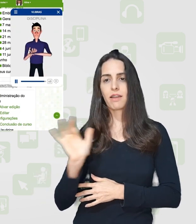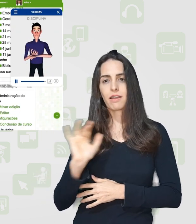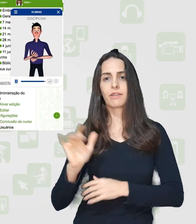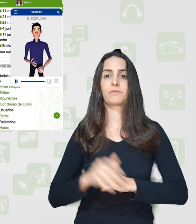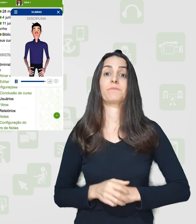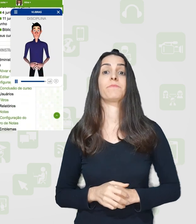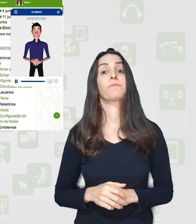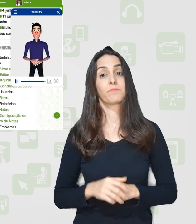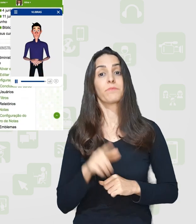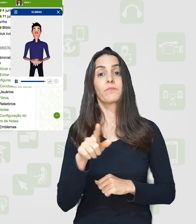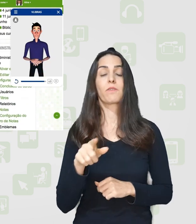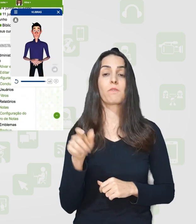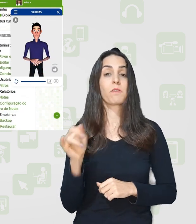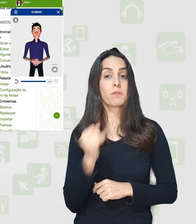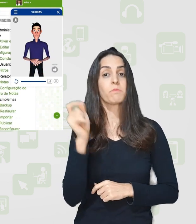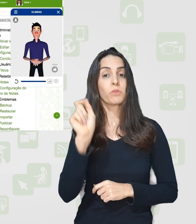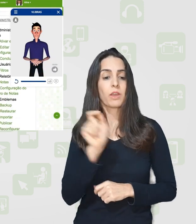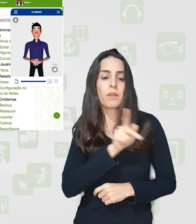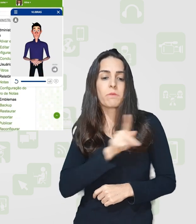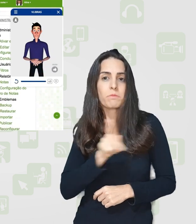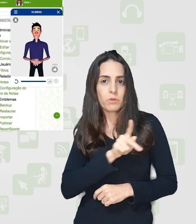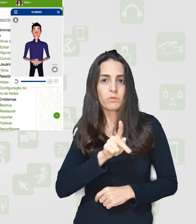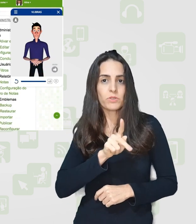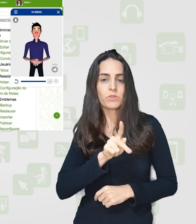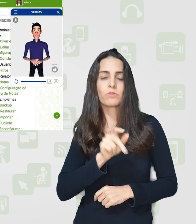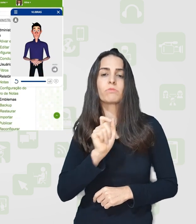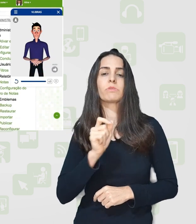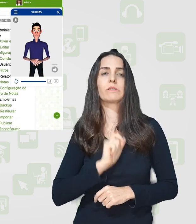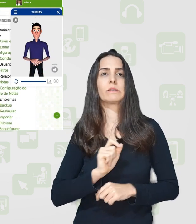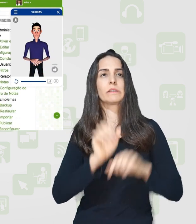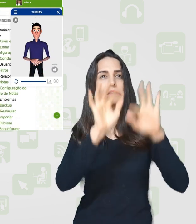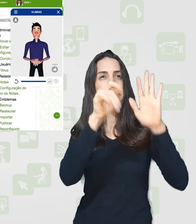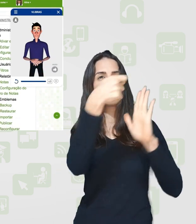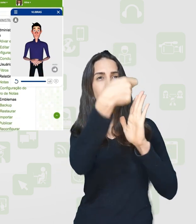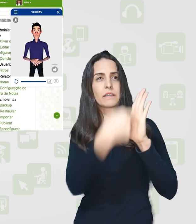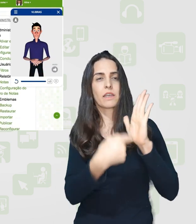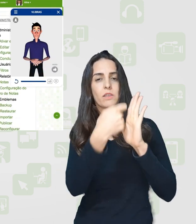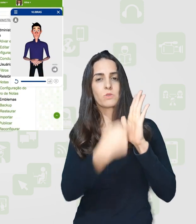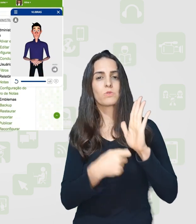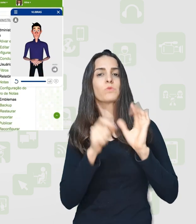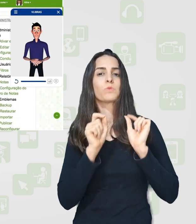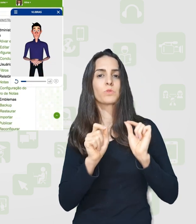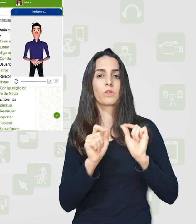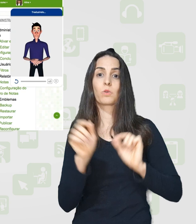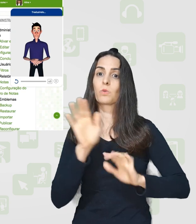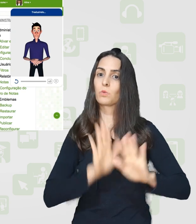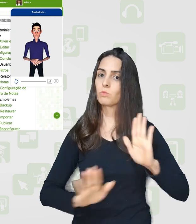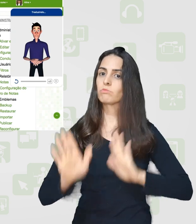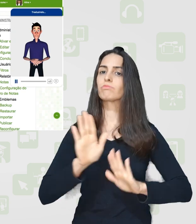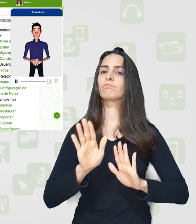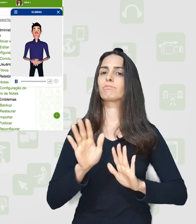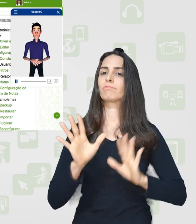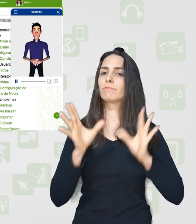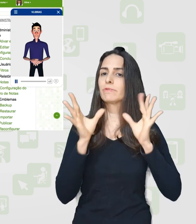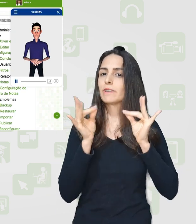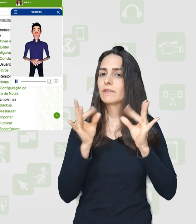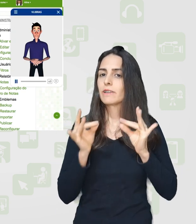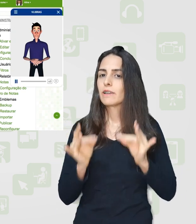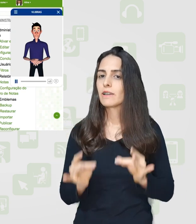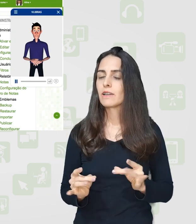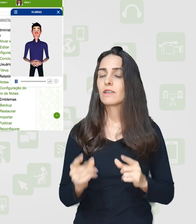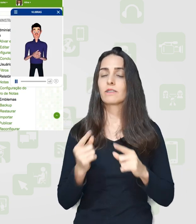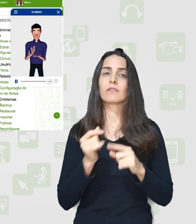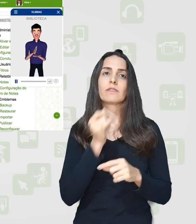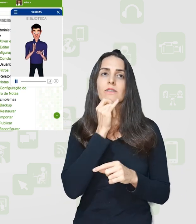E por isso é muito importante que o professor tenha cuidado com a escrita. É bastante importante